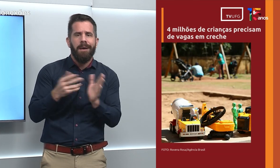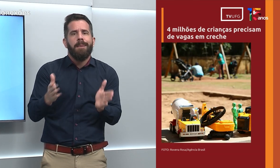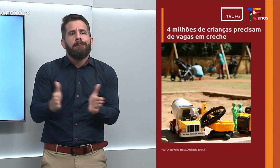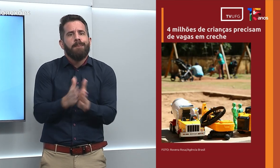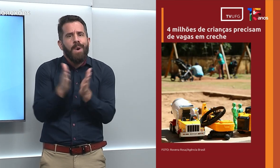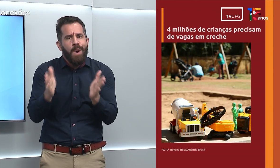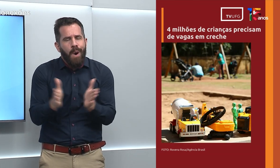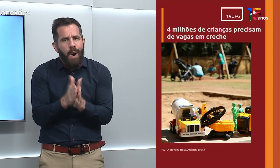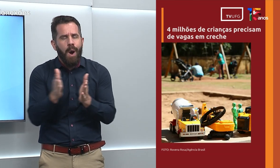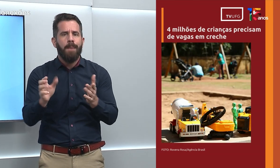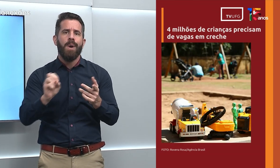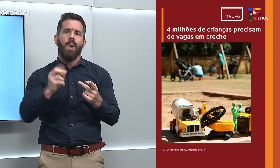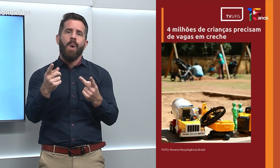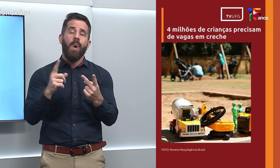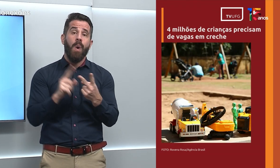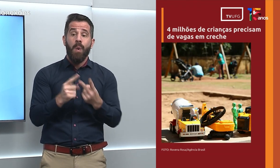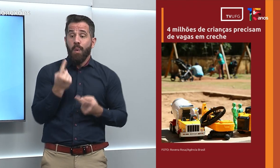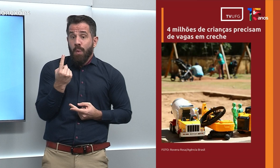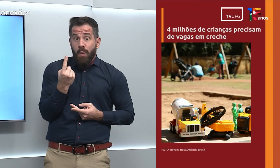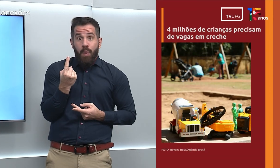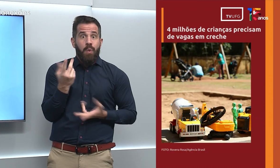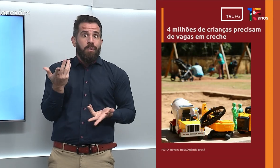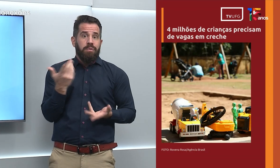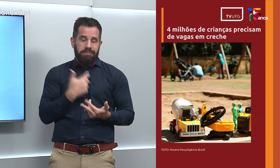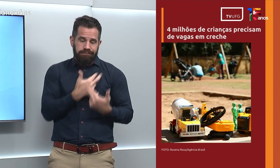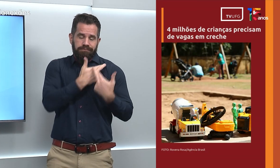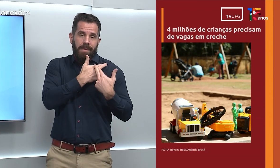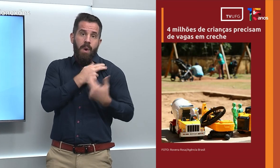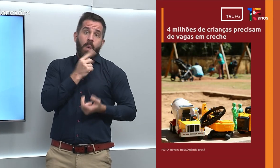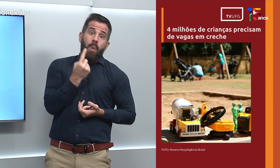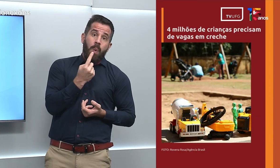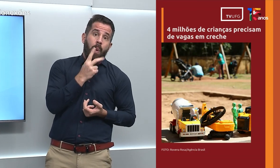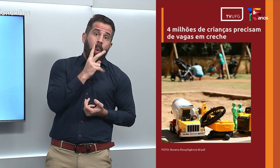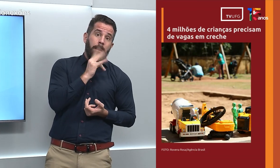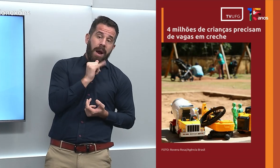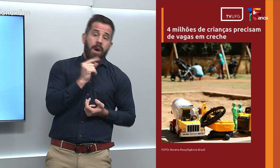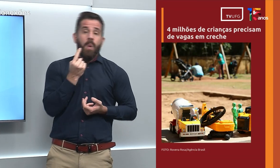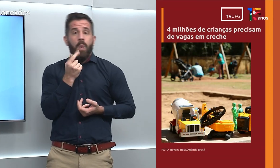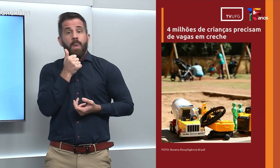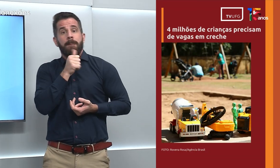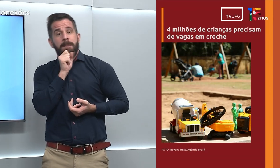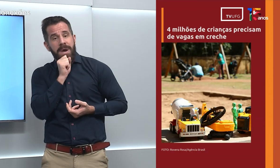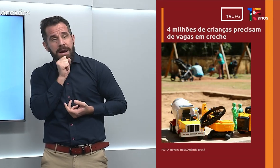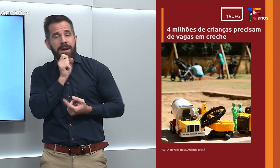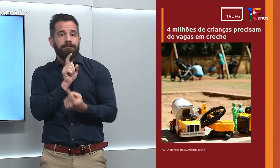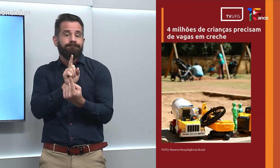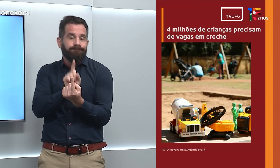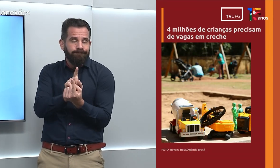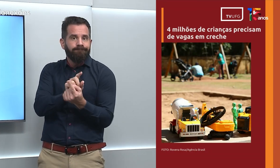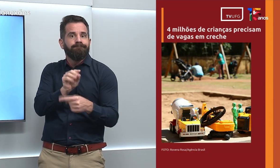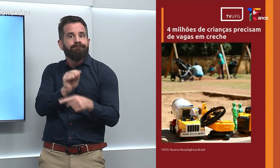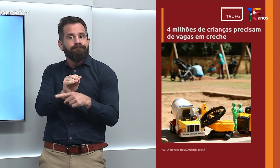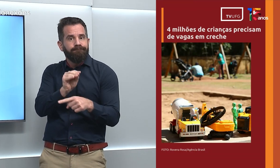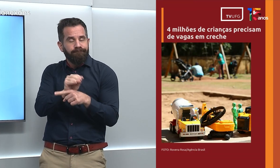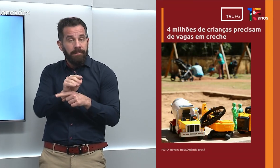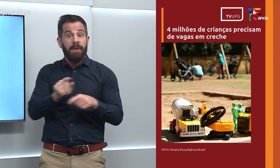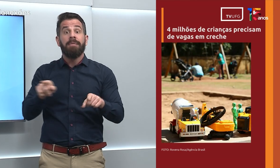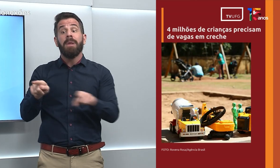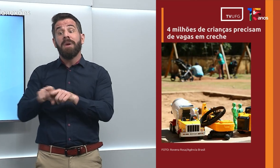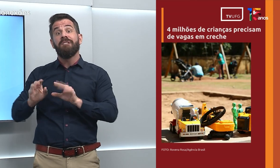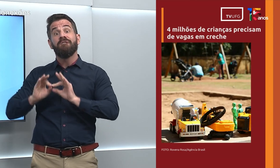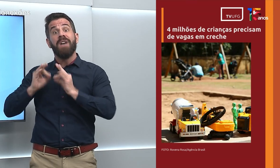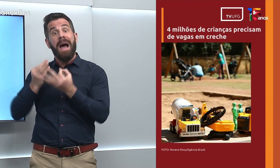ou seja, com apenas uma pessoa responsável, uma mãe, um pai. E também, essas famílias, o cuidador principal